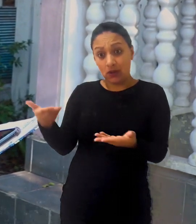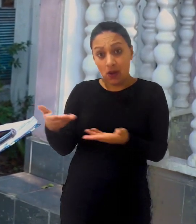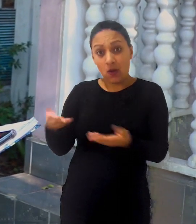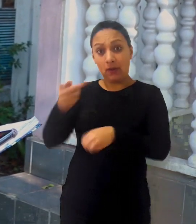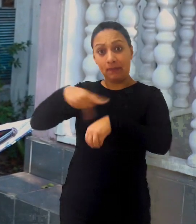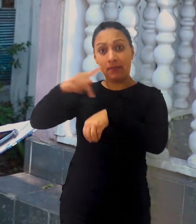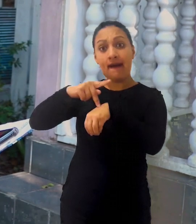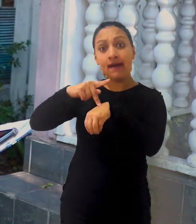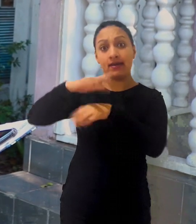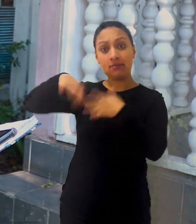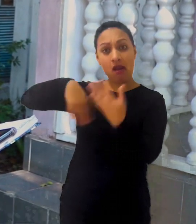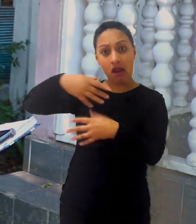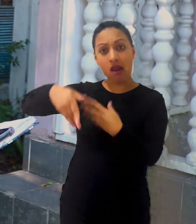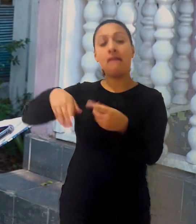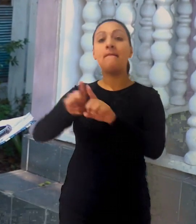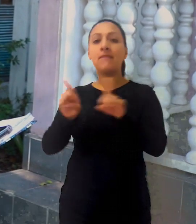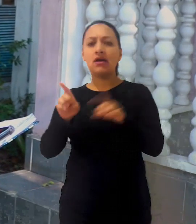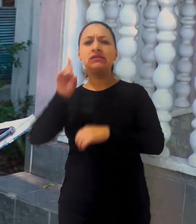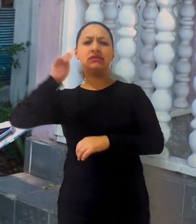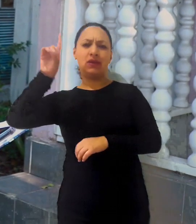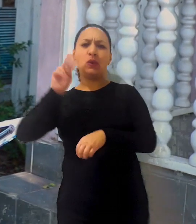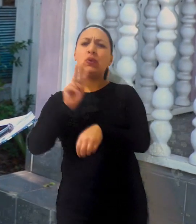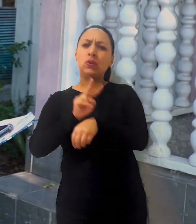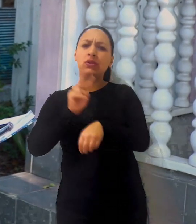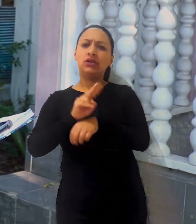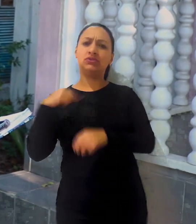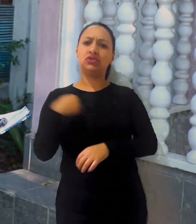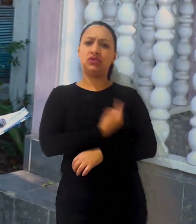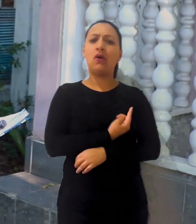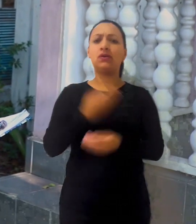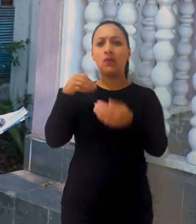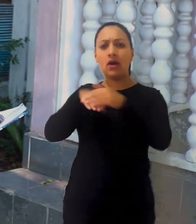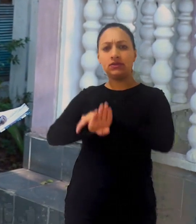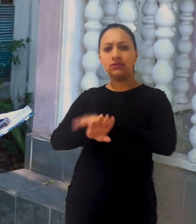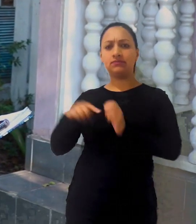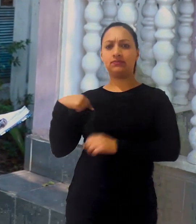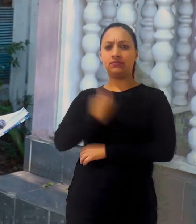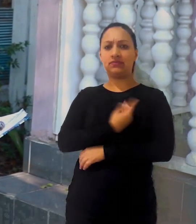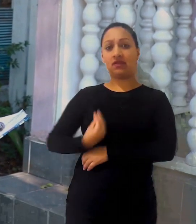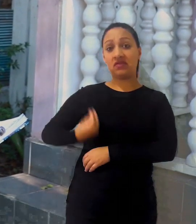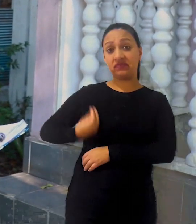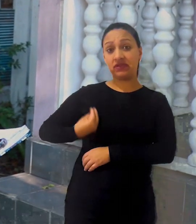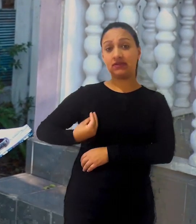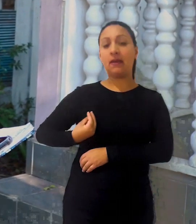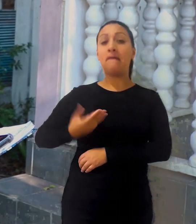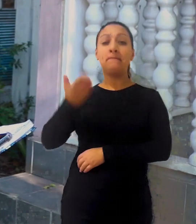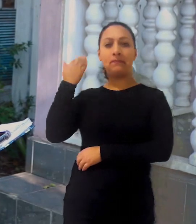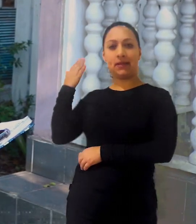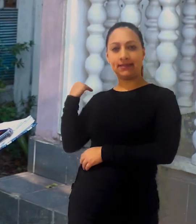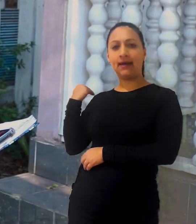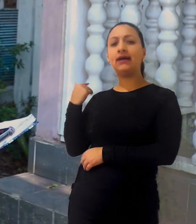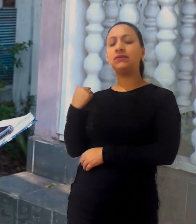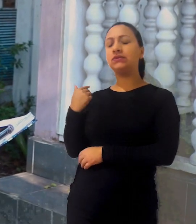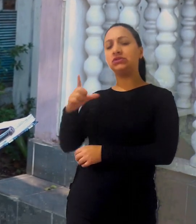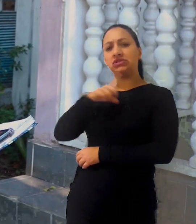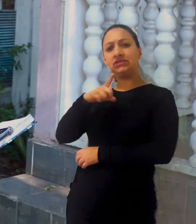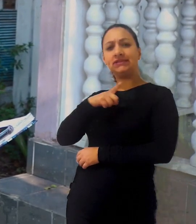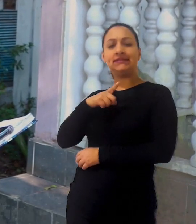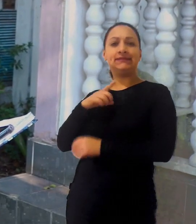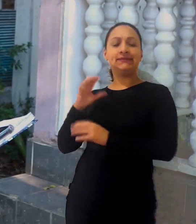sobre a nossa nação mas também Deus tem nos guardado e mesmo com tanta discórdia, com tanta guerra naquele tempo, com